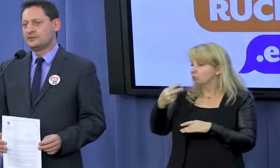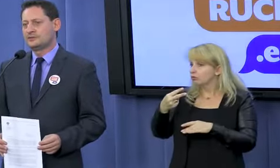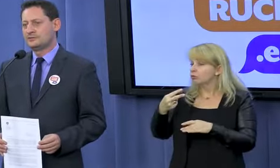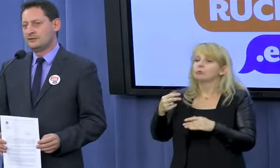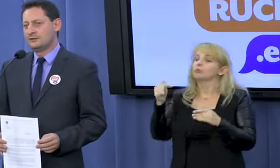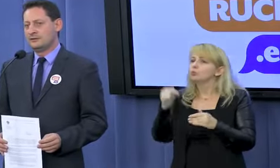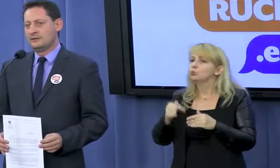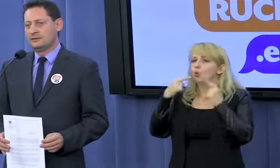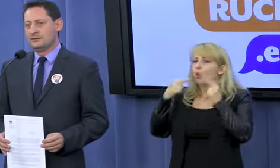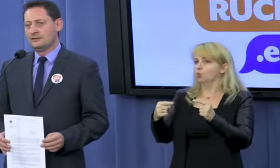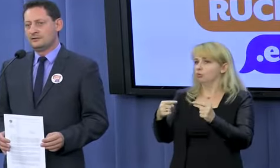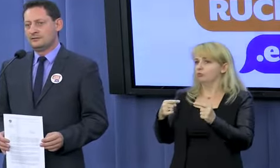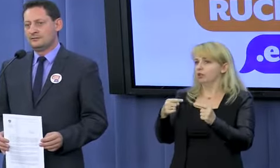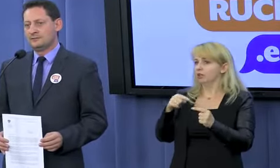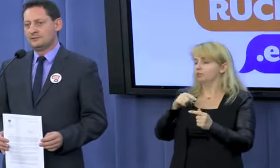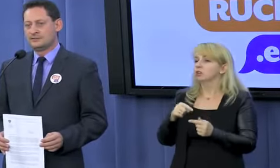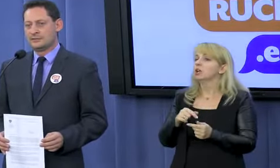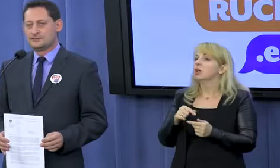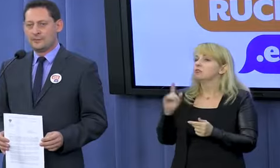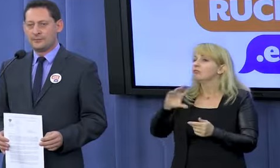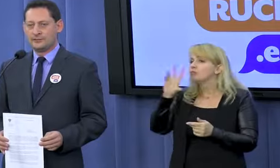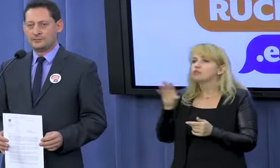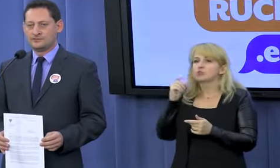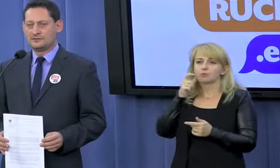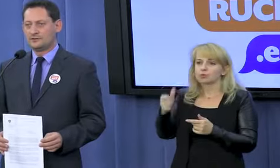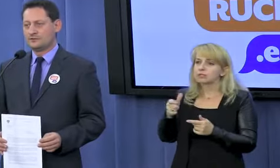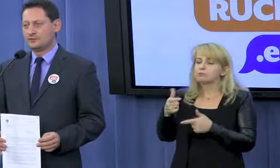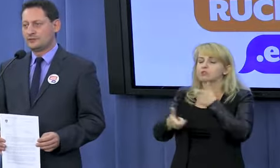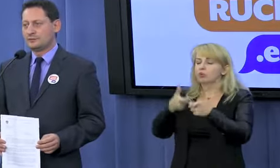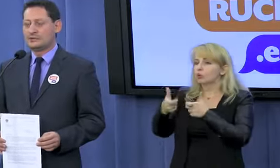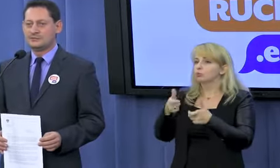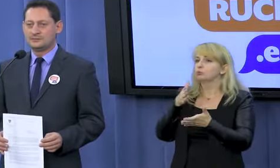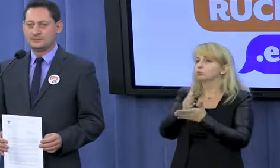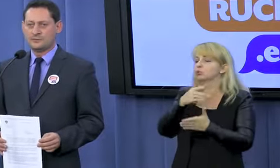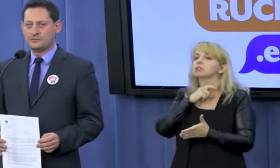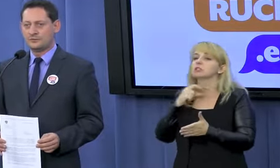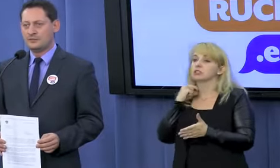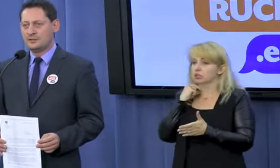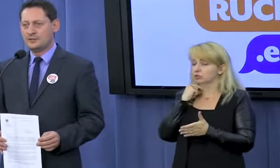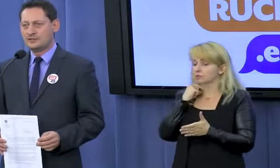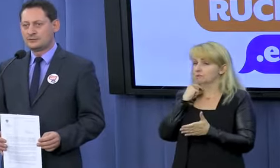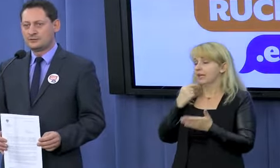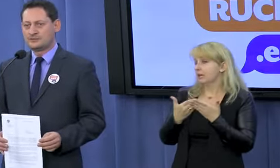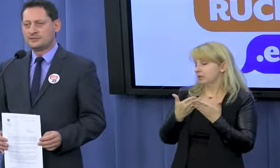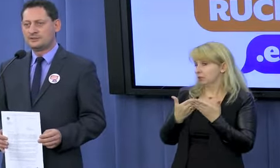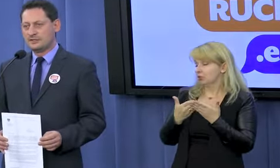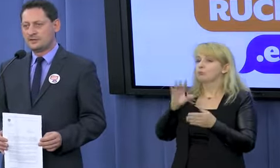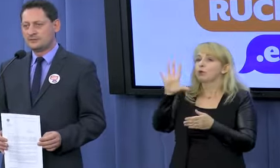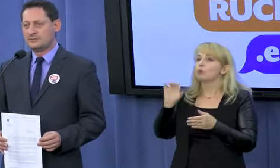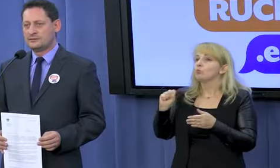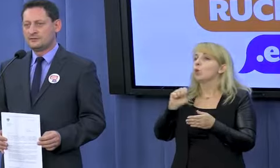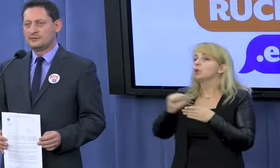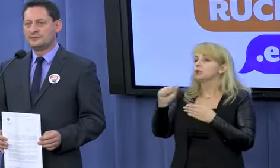powinien odpowiadać za przestępstwo popełniane przez swoich funkcjonariuszy? Między innymi z powodu instrukcji